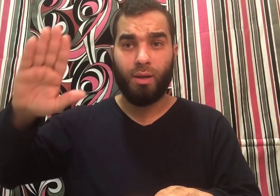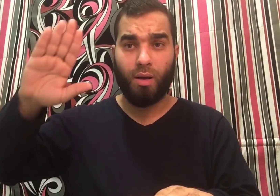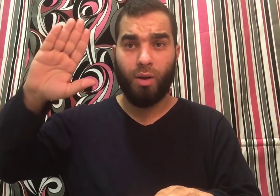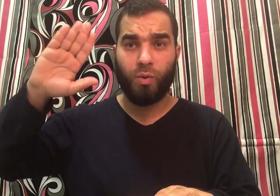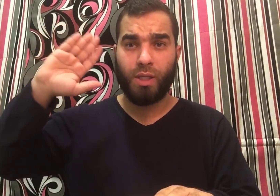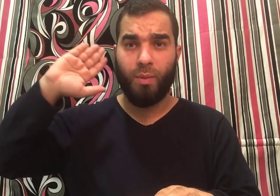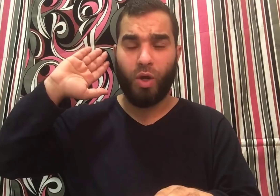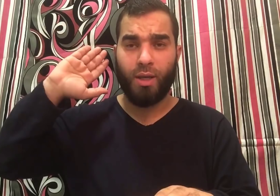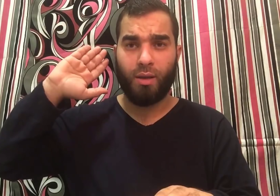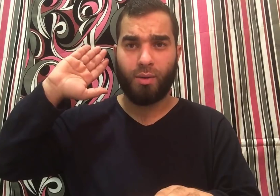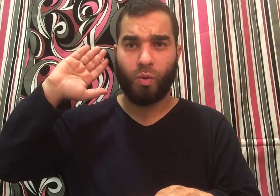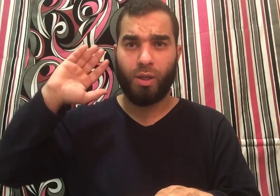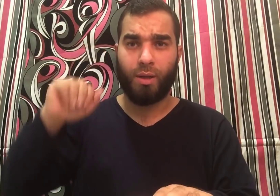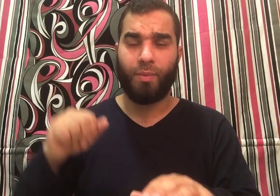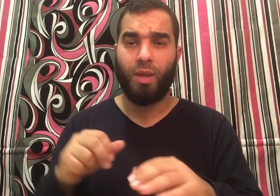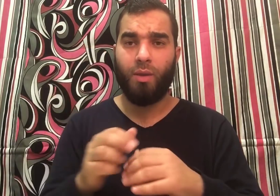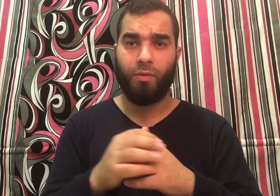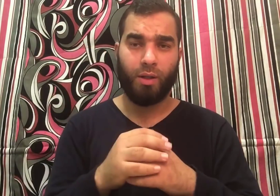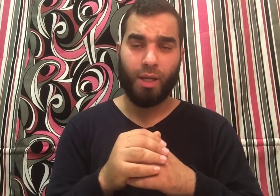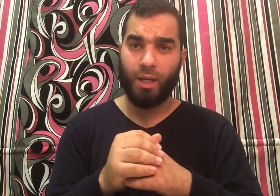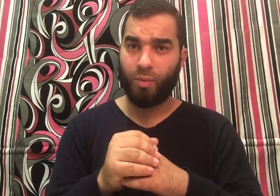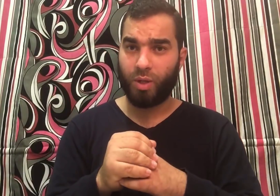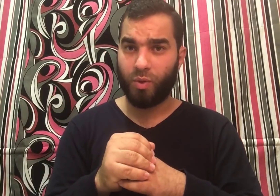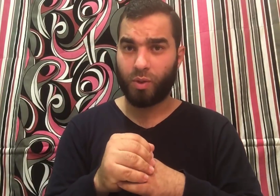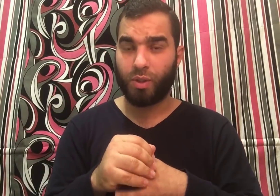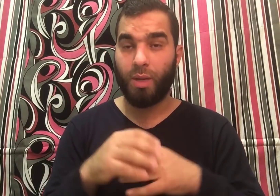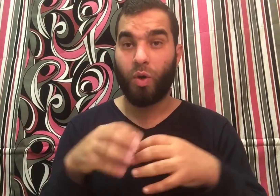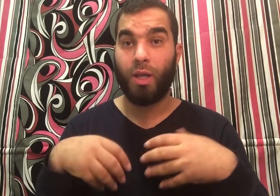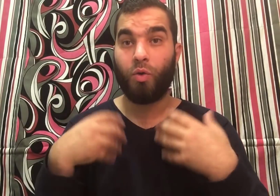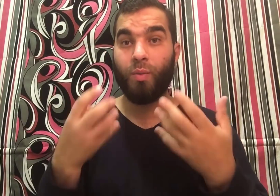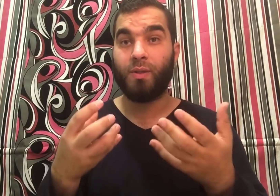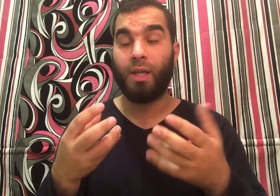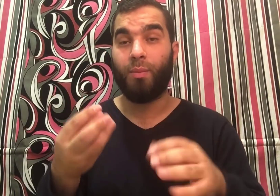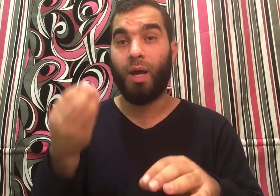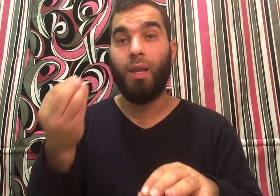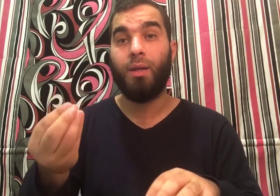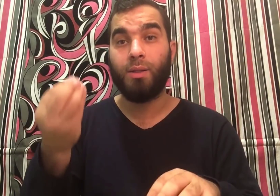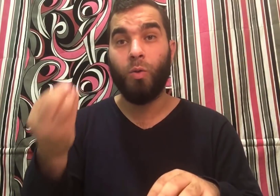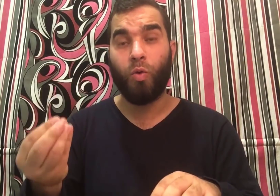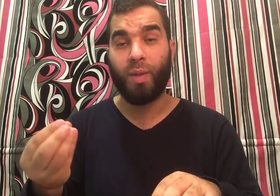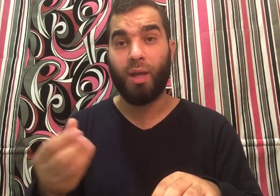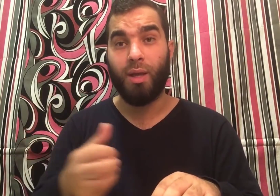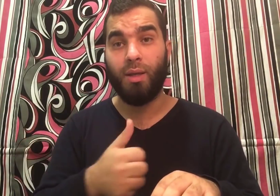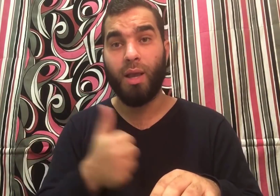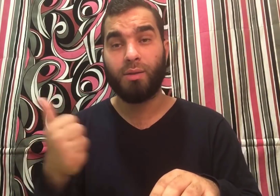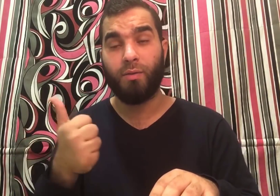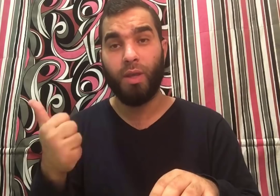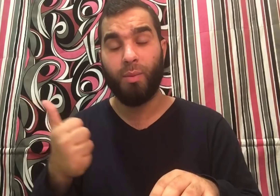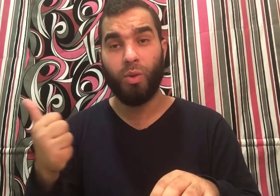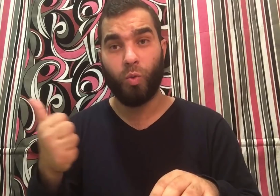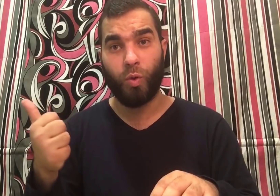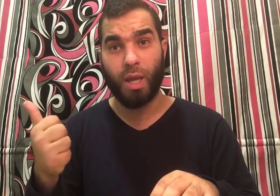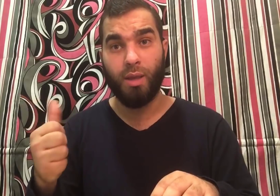قالوا السلام عليك يا رسول الله فرد عليهم النبي صلى الله عليه وعليكم السلام على رسلكما إنها صفية بنت حيي